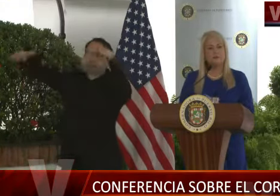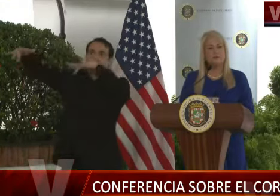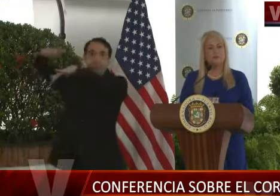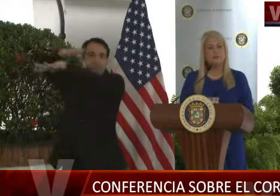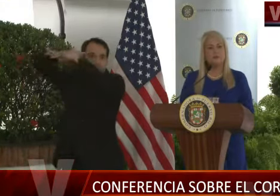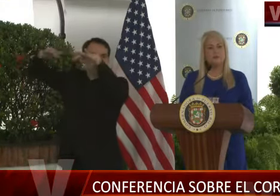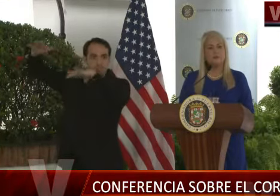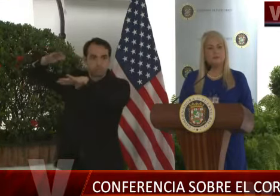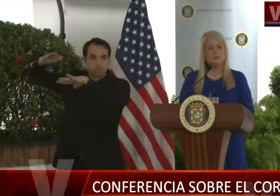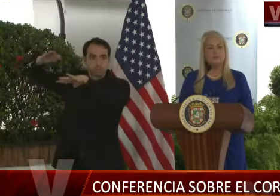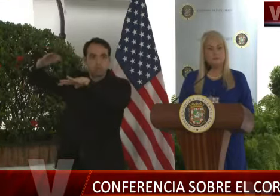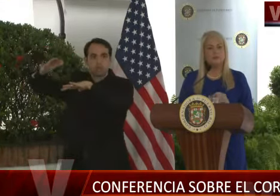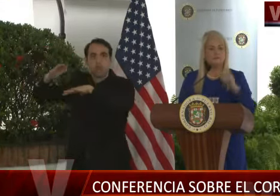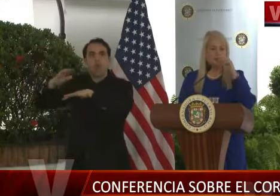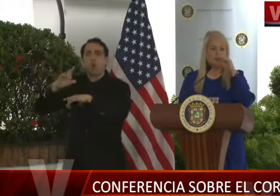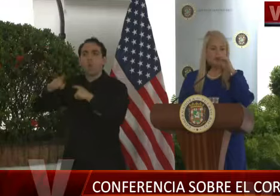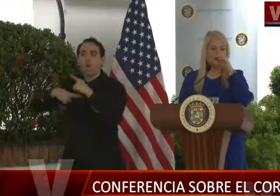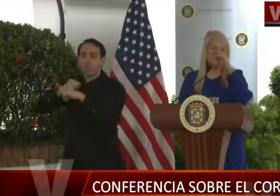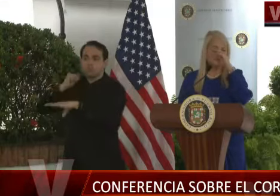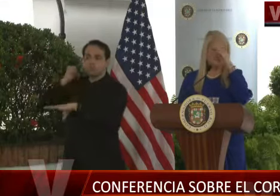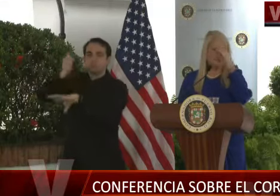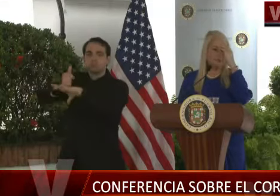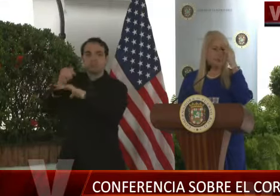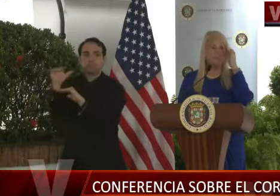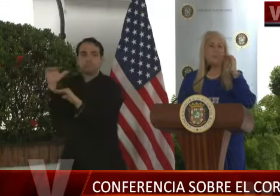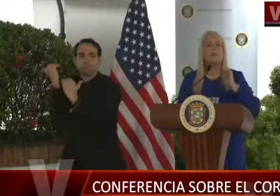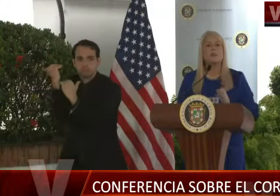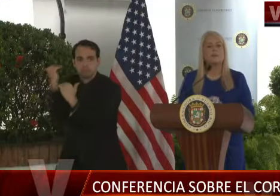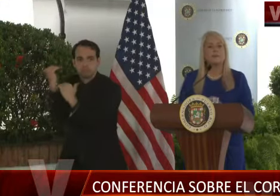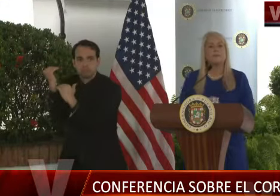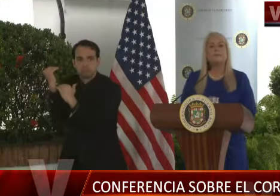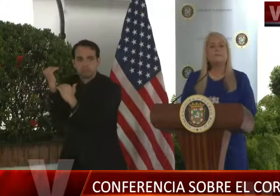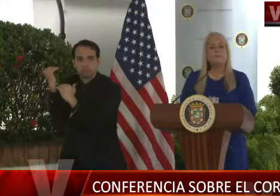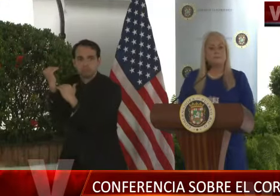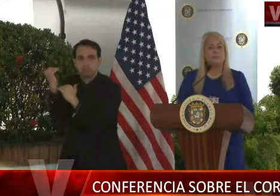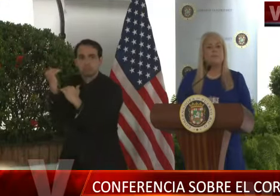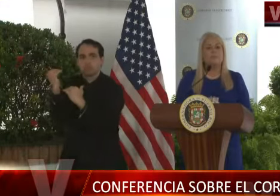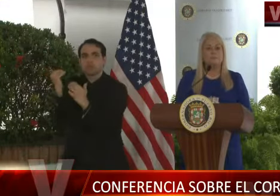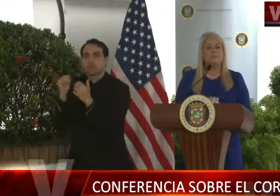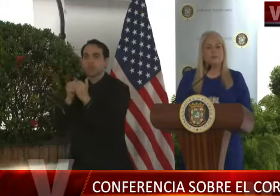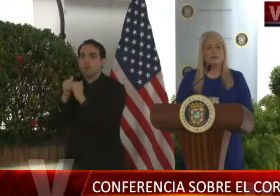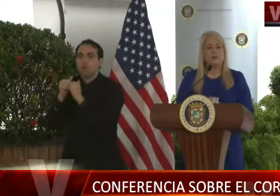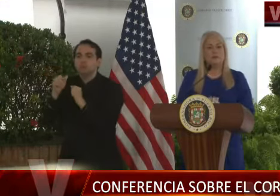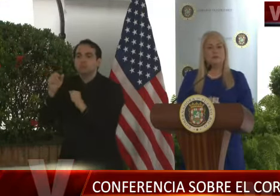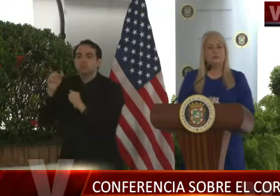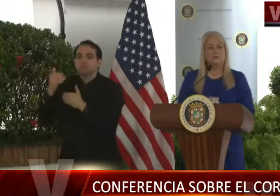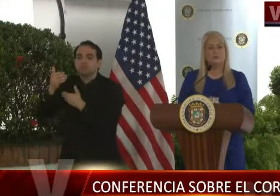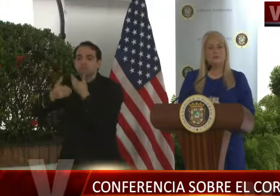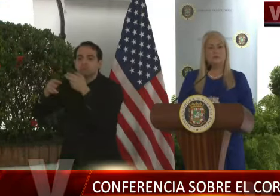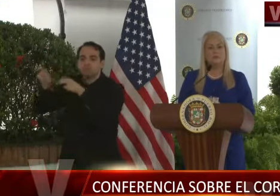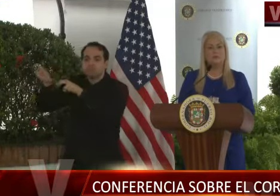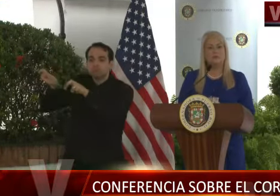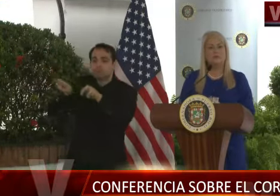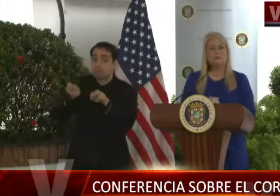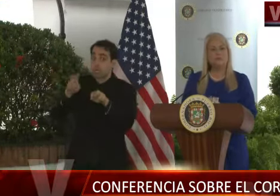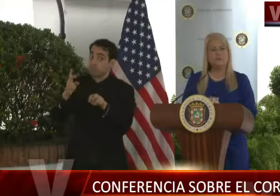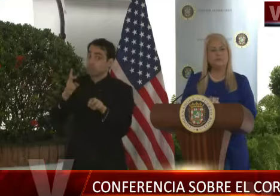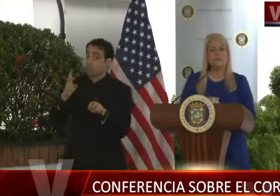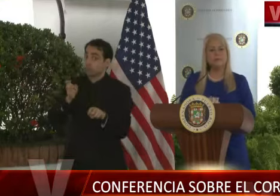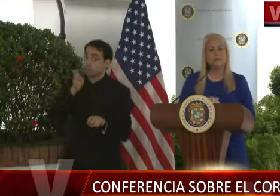¿Cuándo se implementaría eso? ¿Con qué transición se implementaría eso? Porque eso sería una medida drástica.